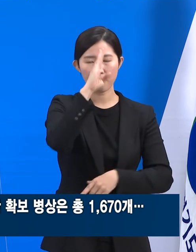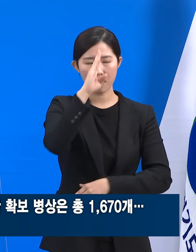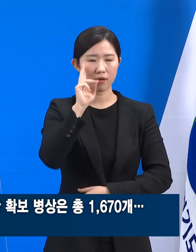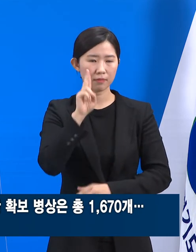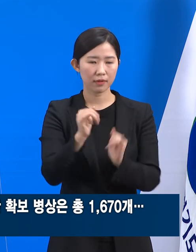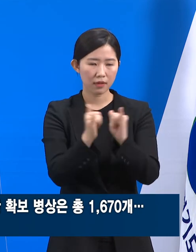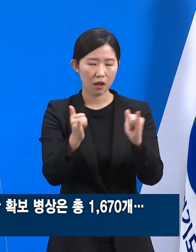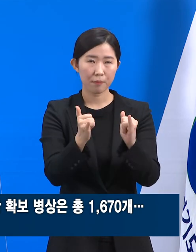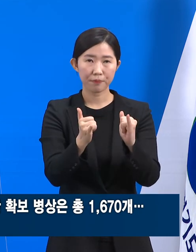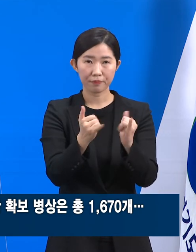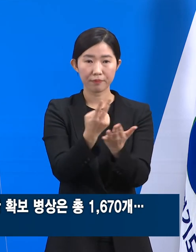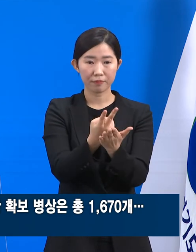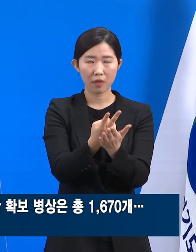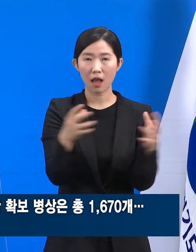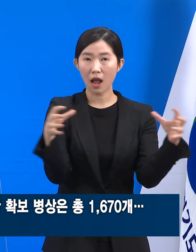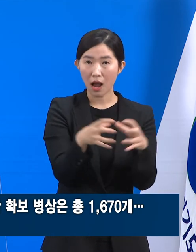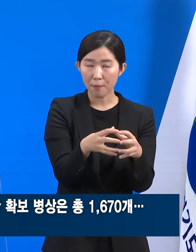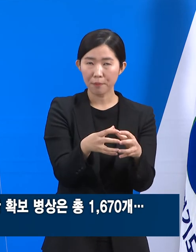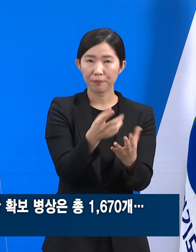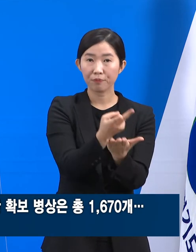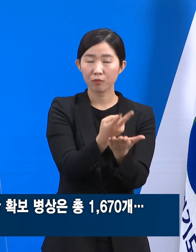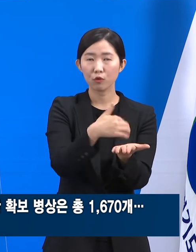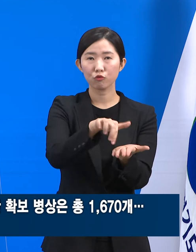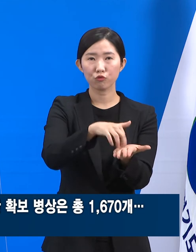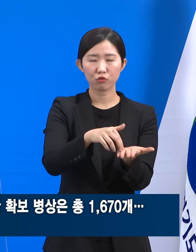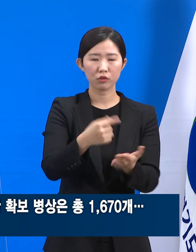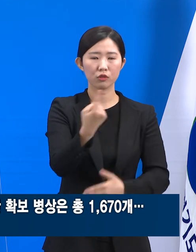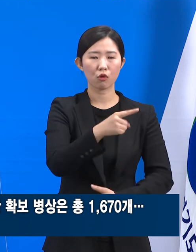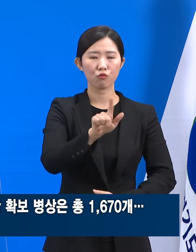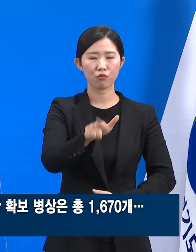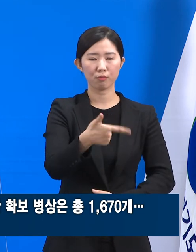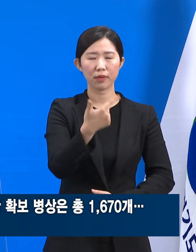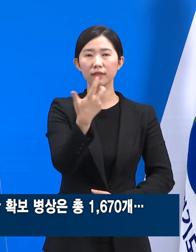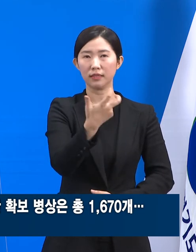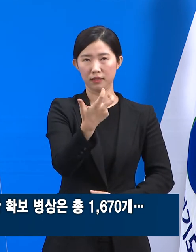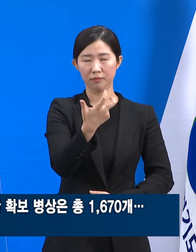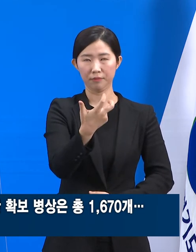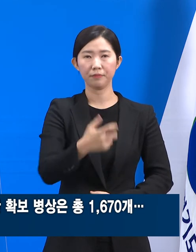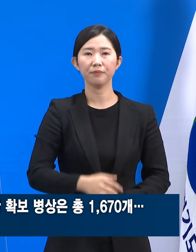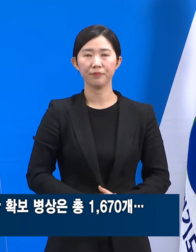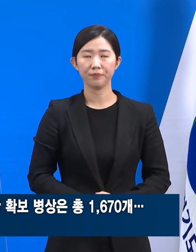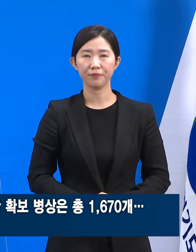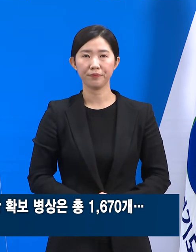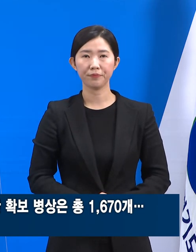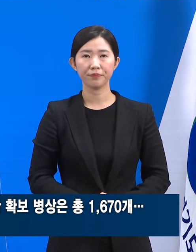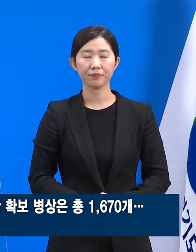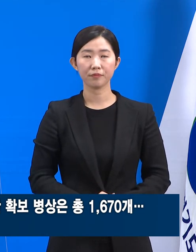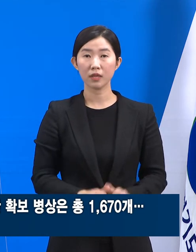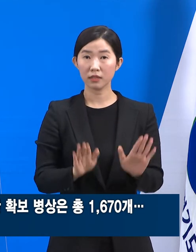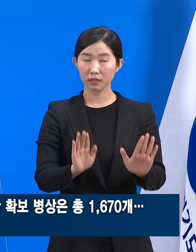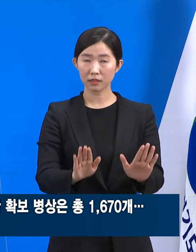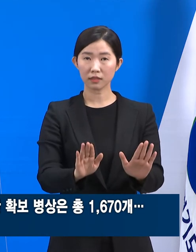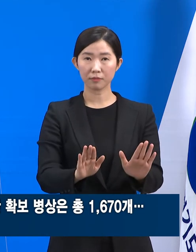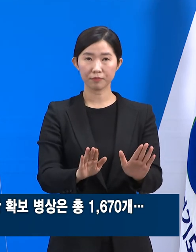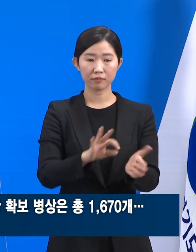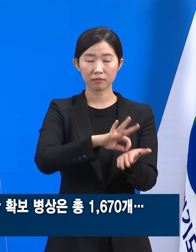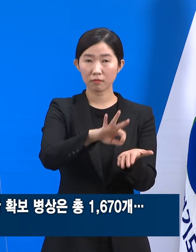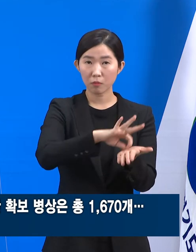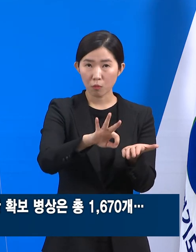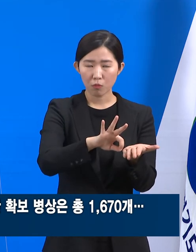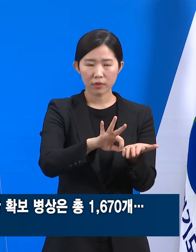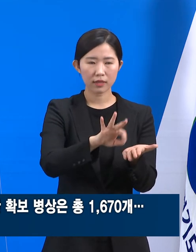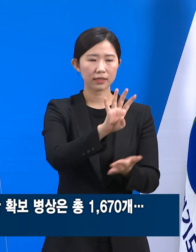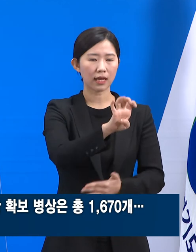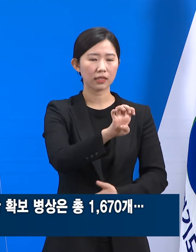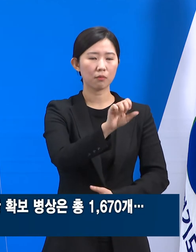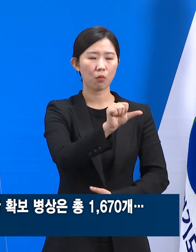도내 의료기관 확보 병상은 총 1670개입니다. 현재 병상 가동률은 45